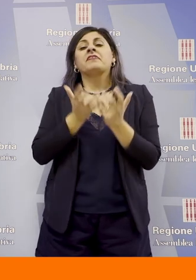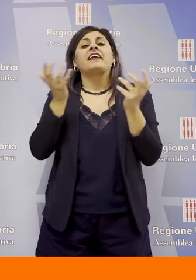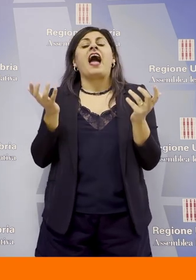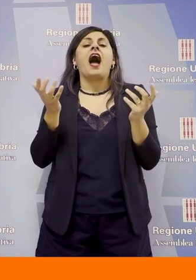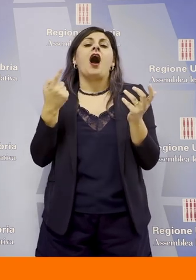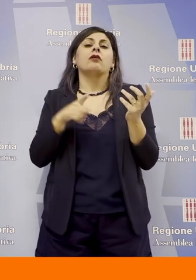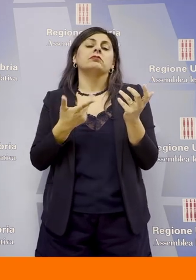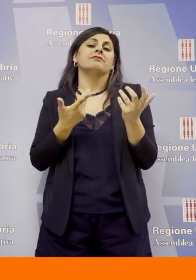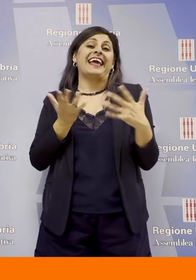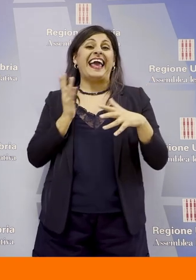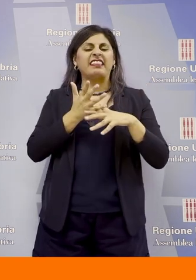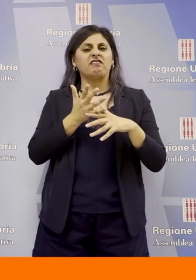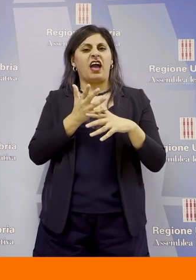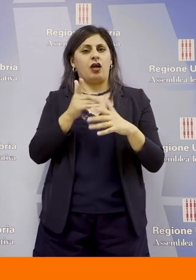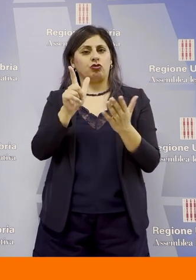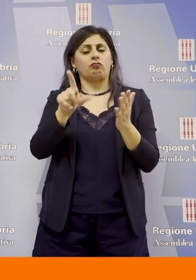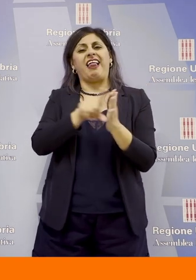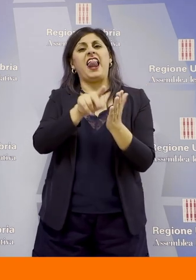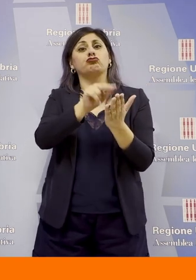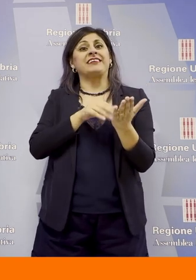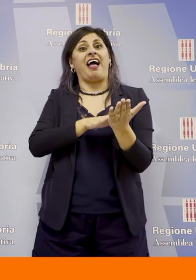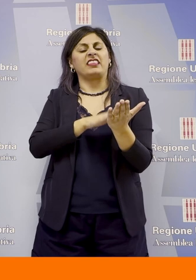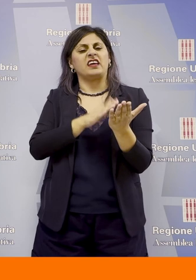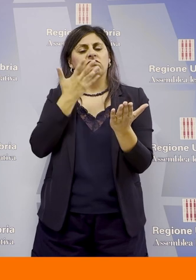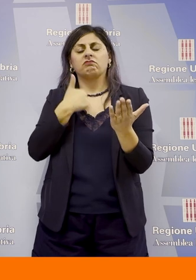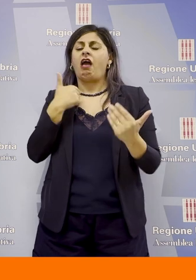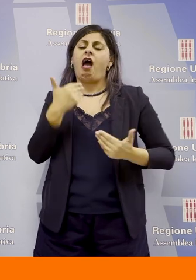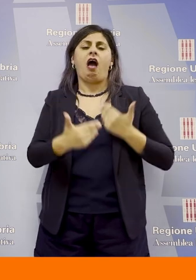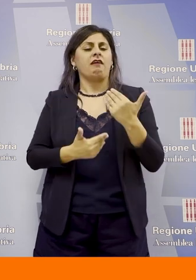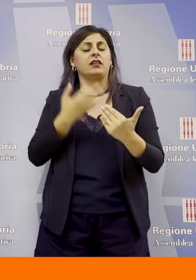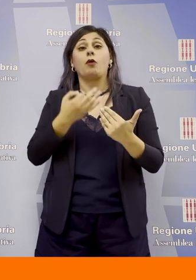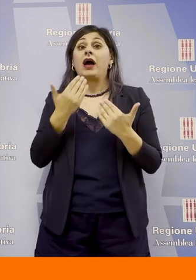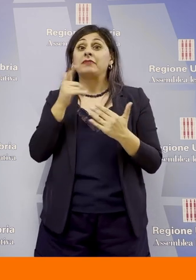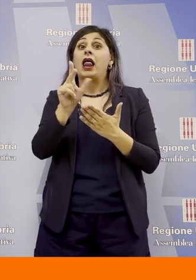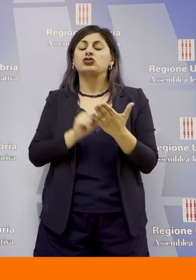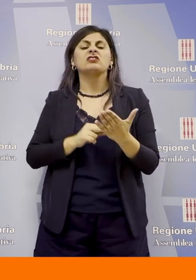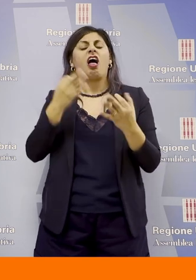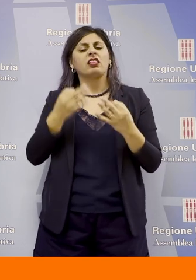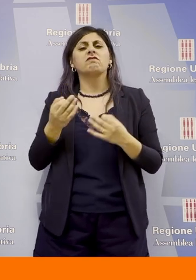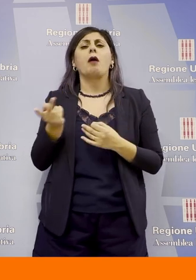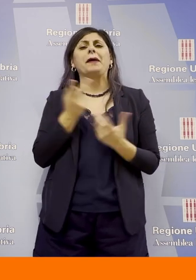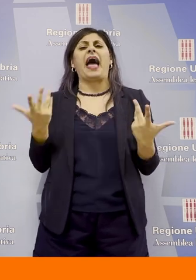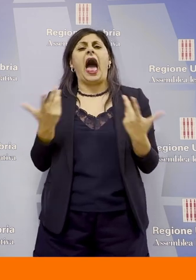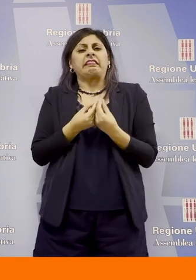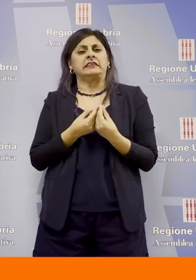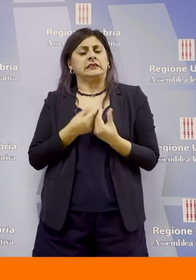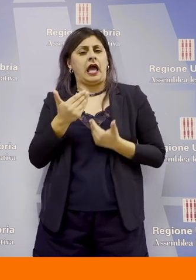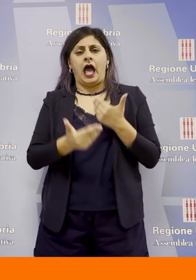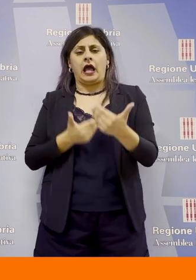questo intervento legislativo che è stato convintamente portato avanti dall'Assemblea Legislativa in maniera bipartisan intende promuovere,